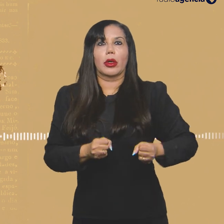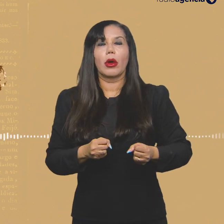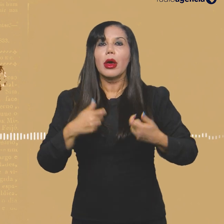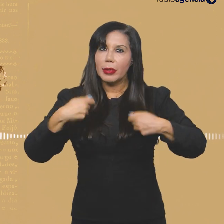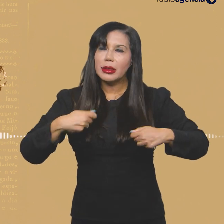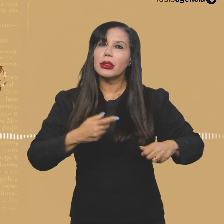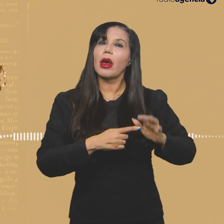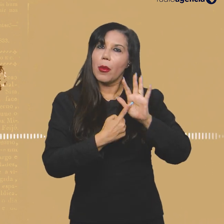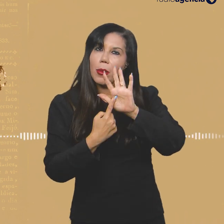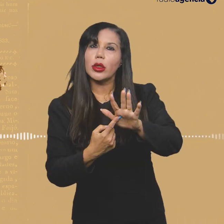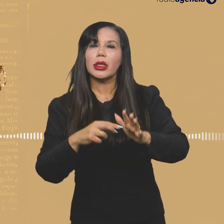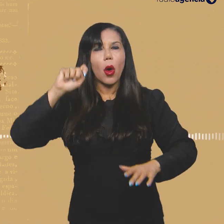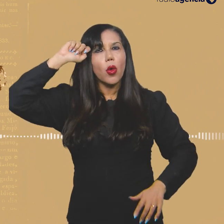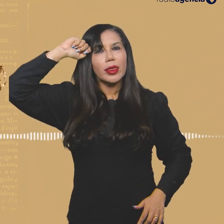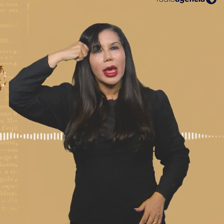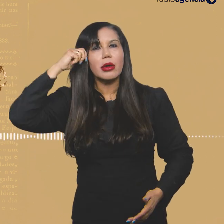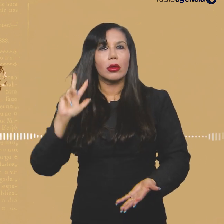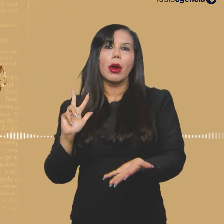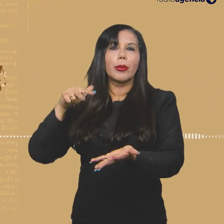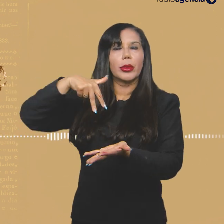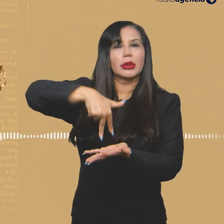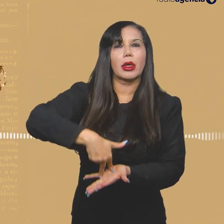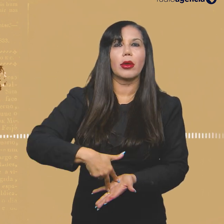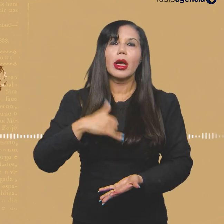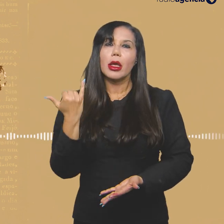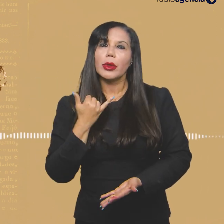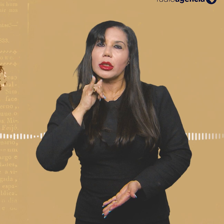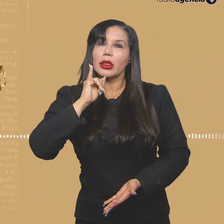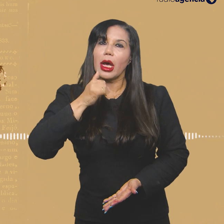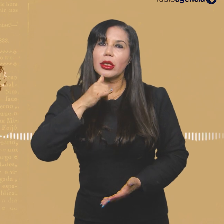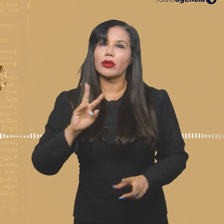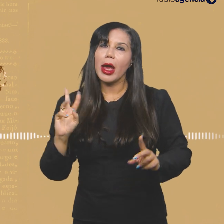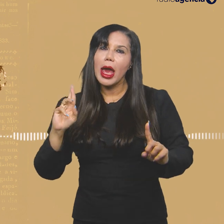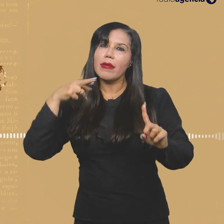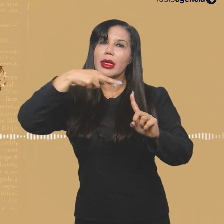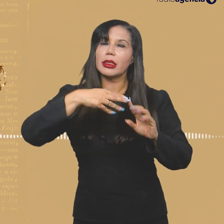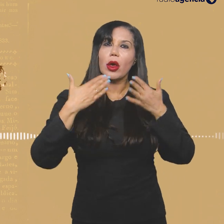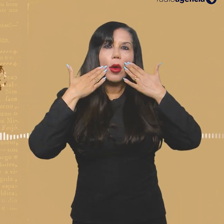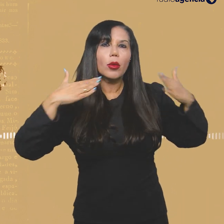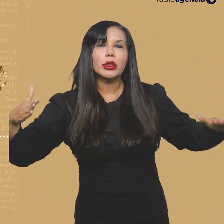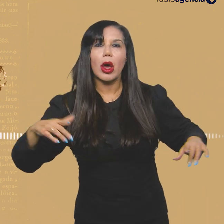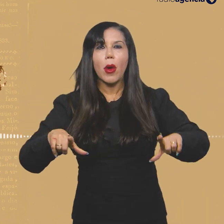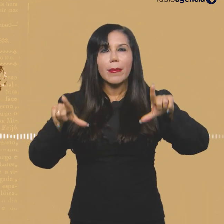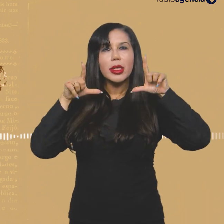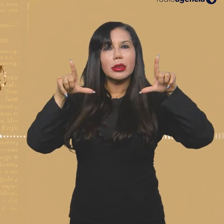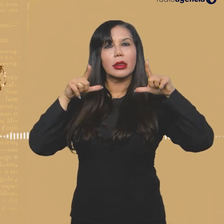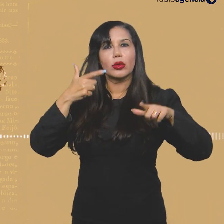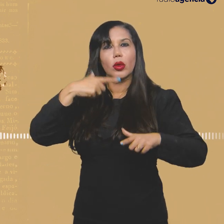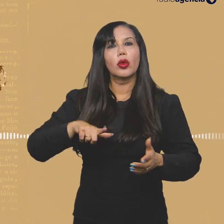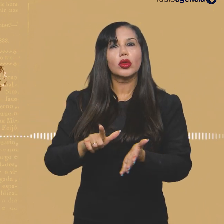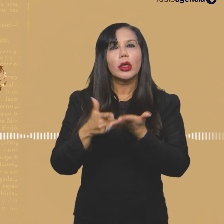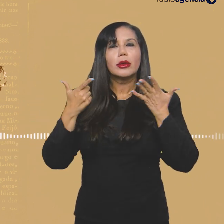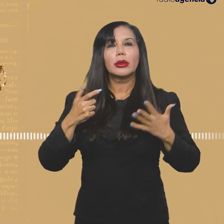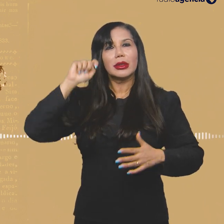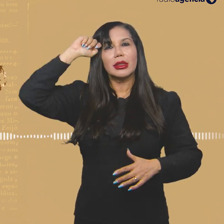empresarial hoje em dia. Então, assim, a importância vem muito disso, né? Vem de narrativas de autorreferência, né? E, obviamente, quando você